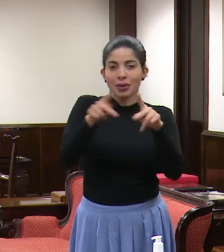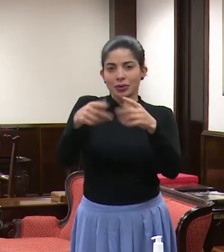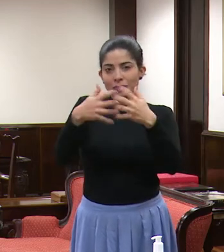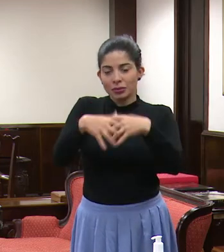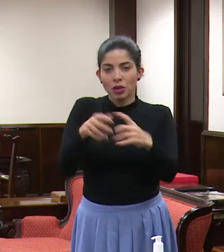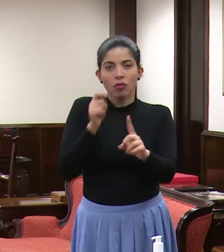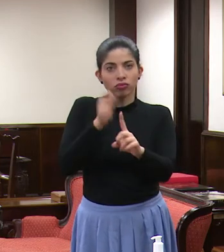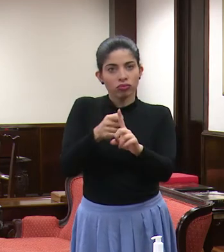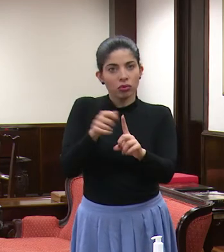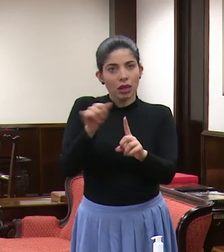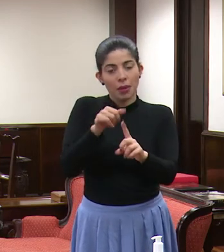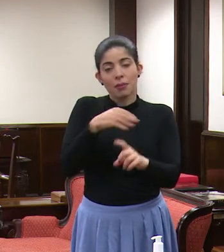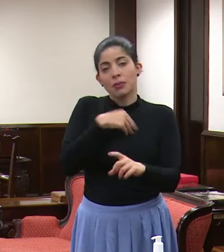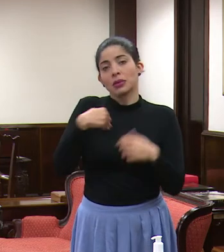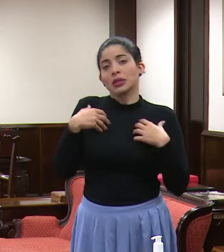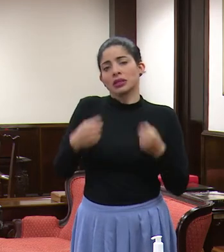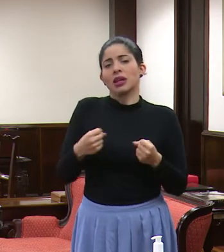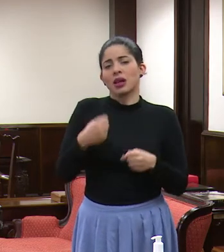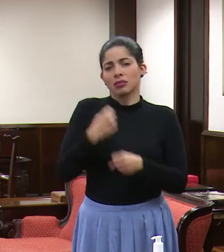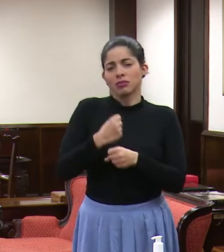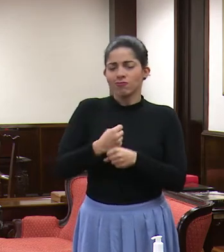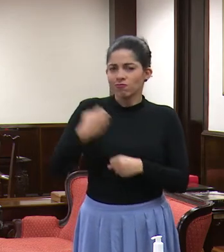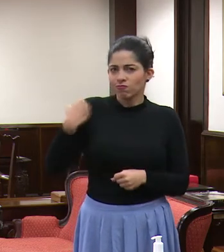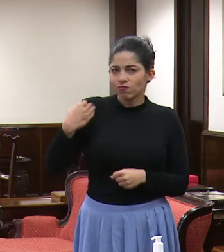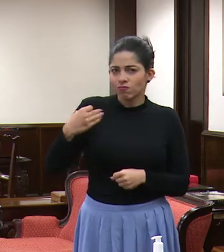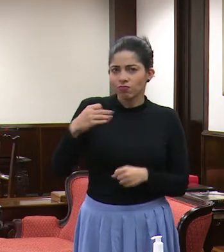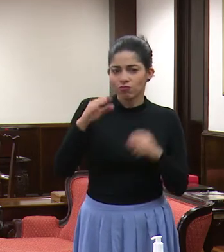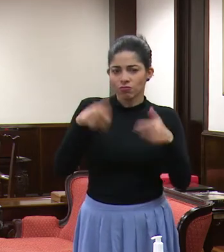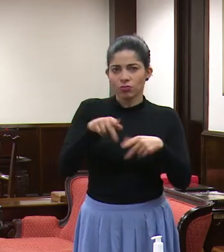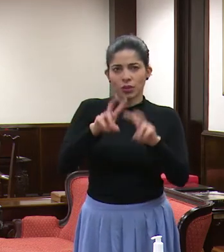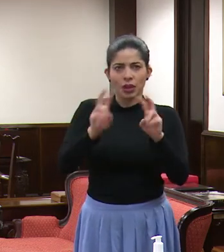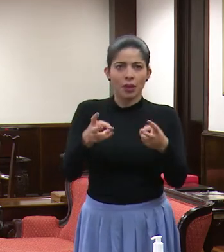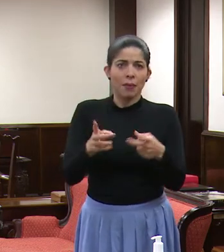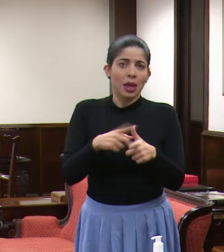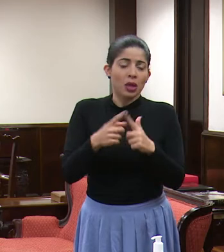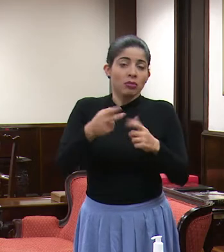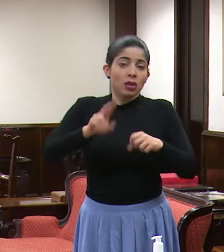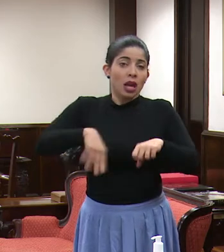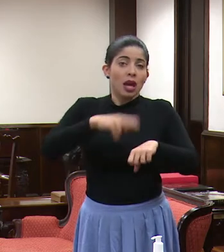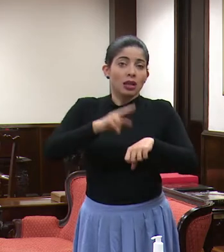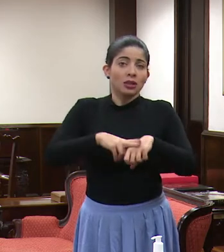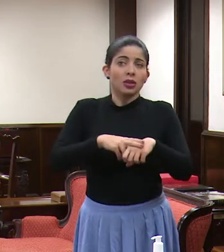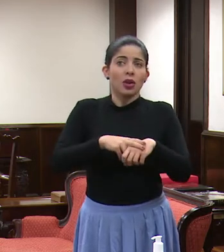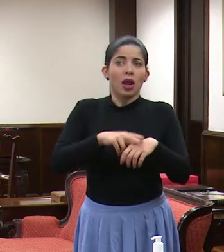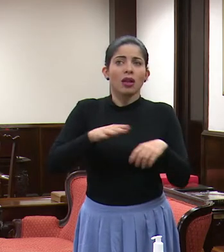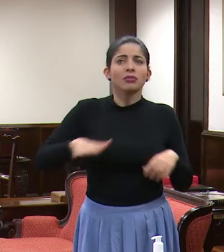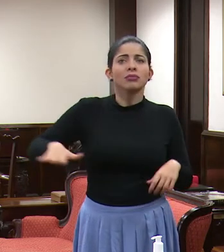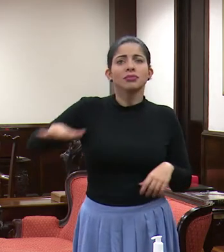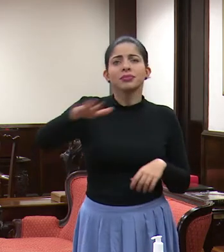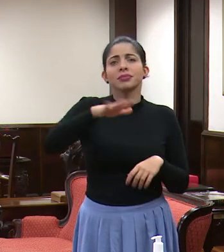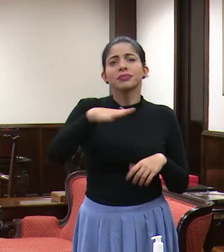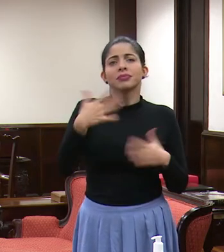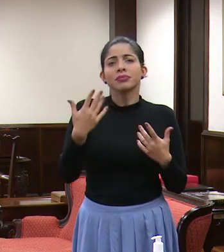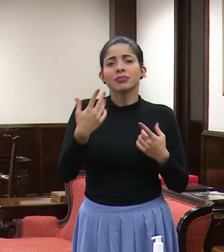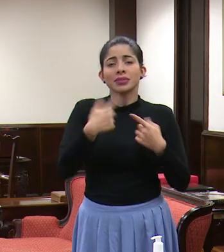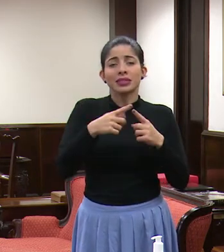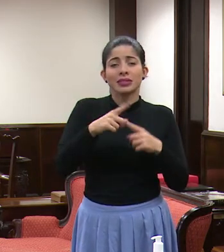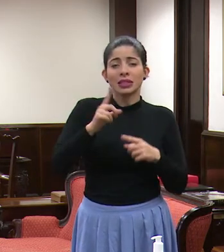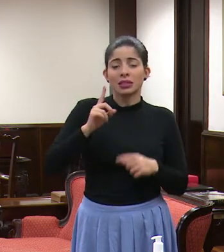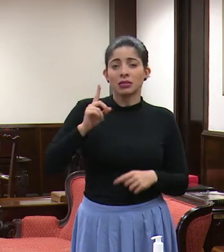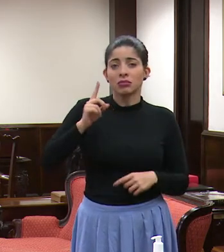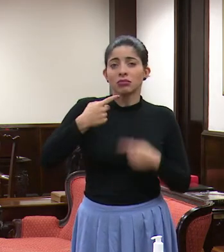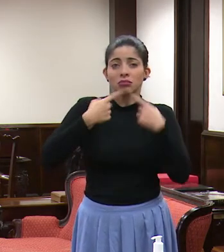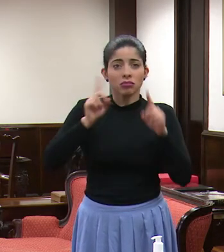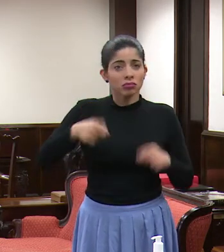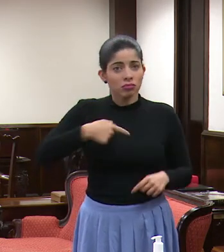El Ministerio de Salud se está trabajando día por día con ese tema, es decir, a nivel nacional, todo lo que es las directrices que